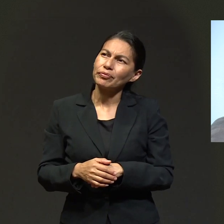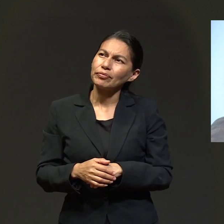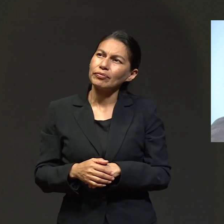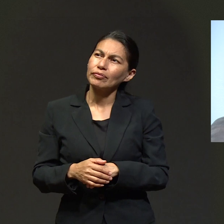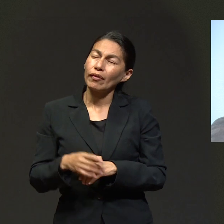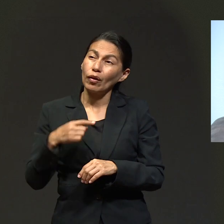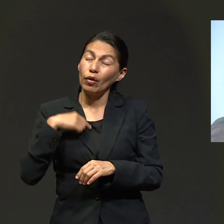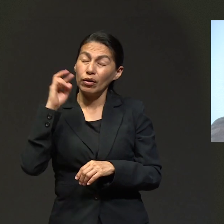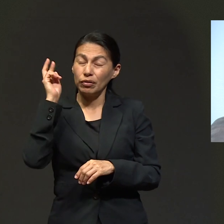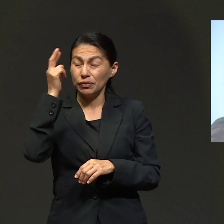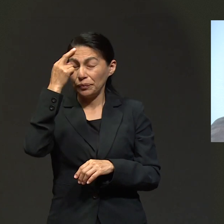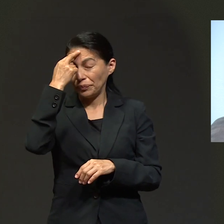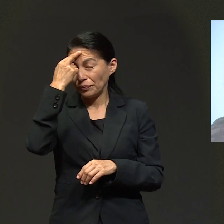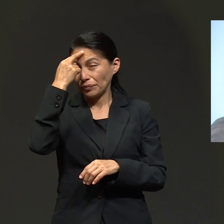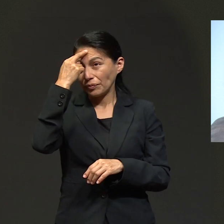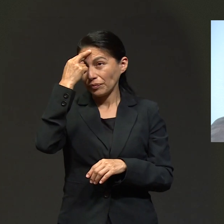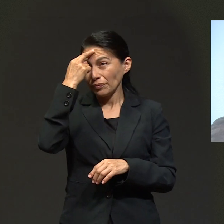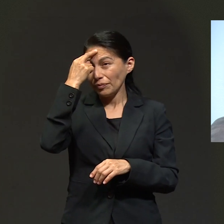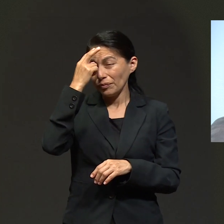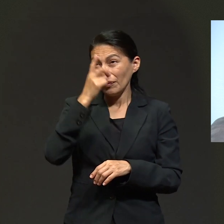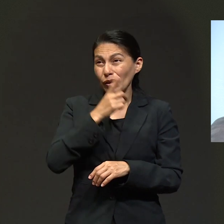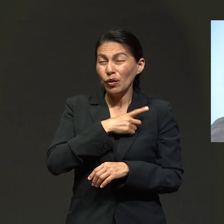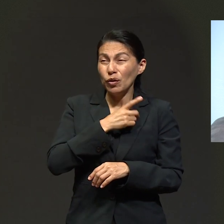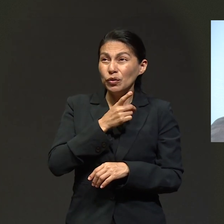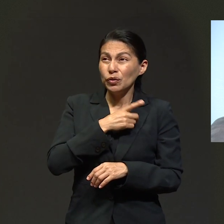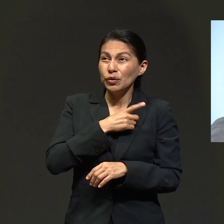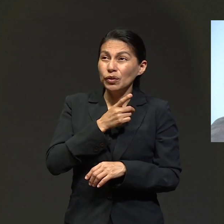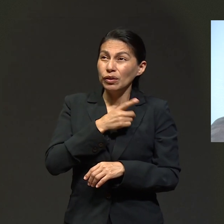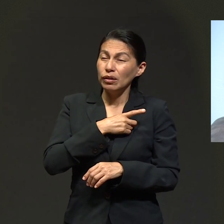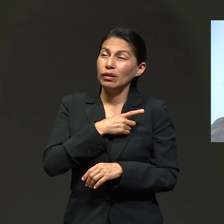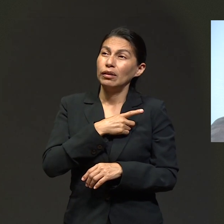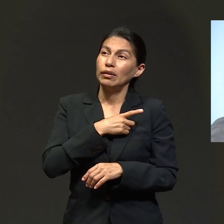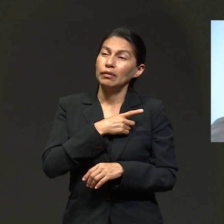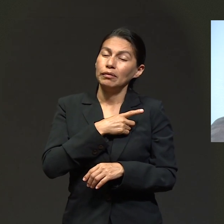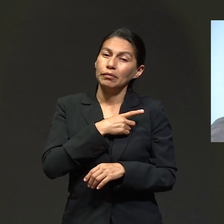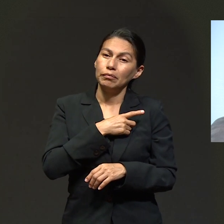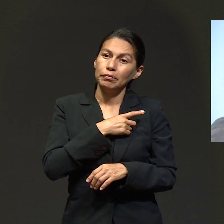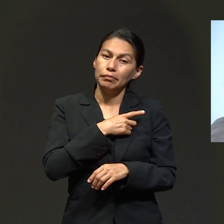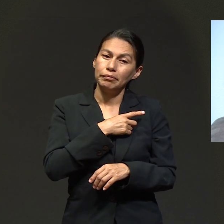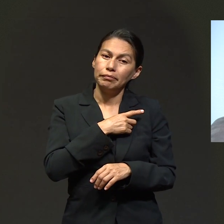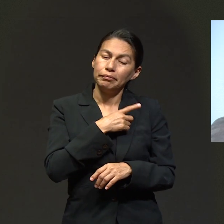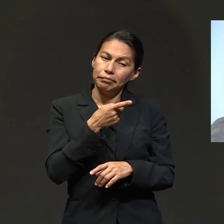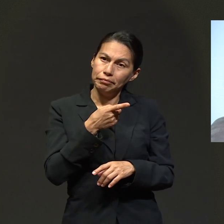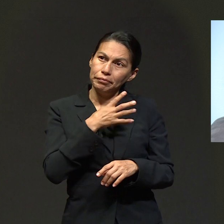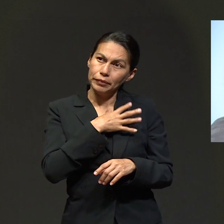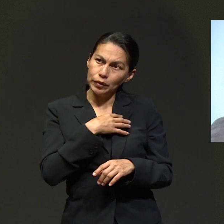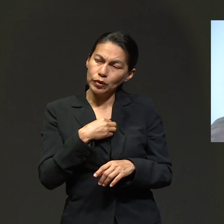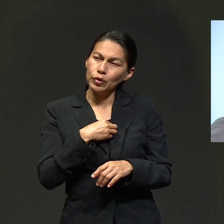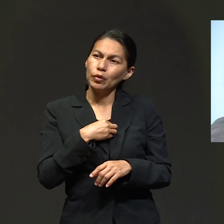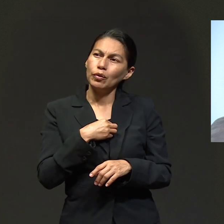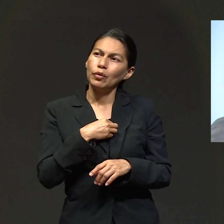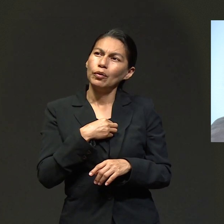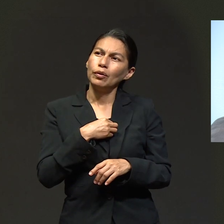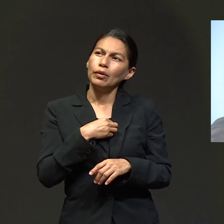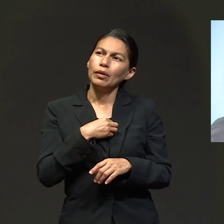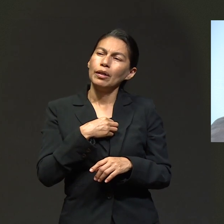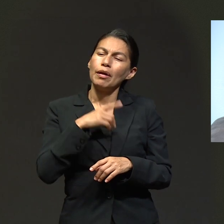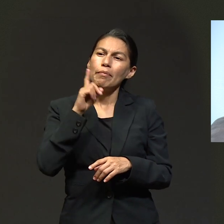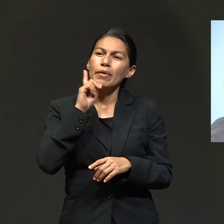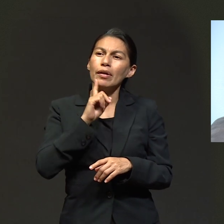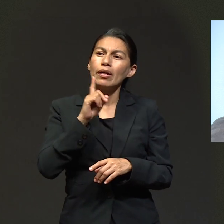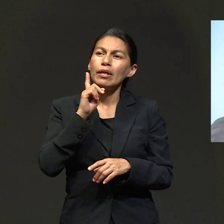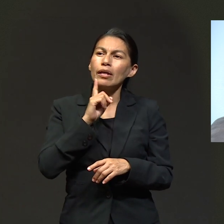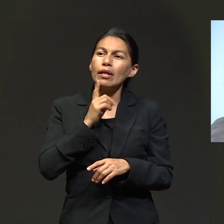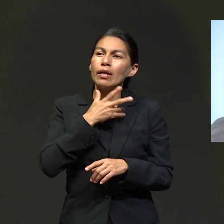proceso fue difícil porque yo pasé, yo recuerdo que en nuestra soledad, mi hijo que está aquí presente